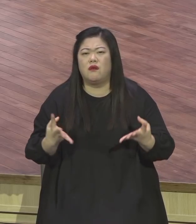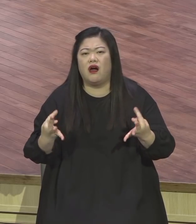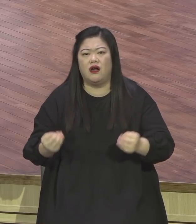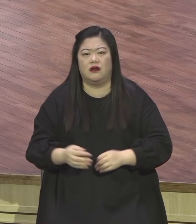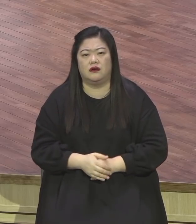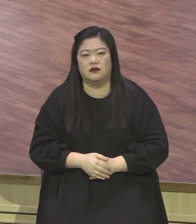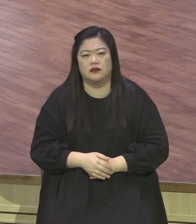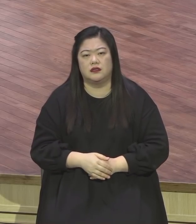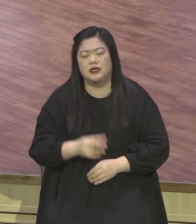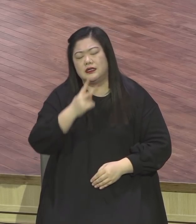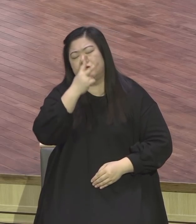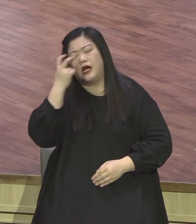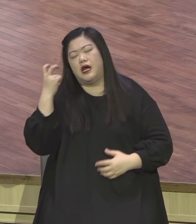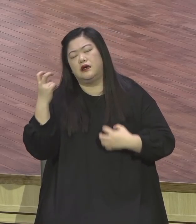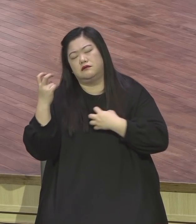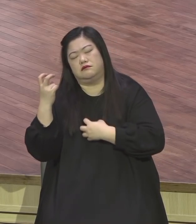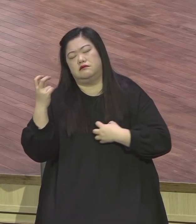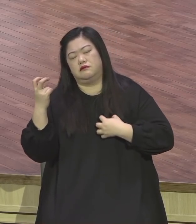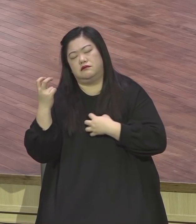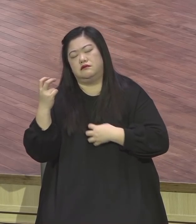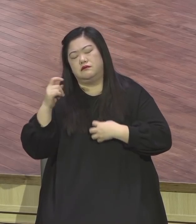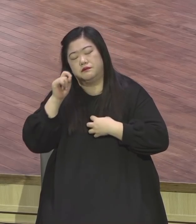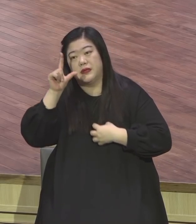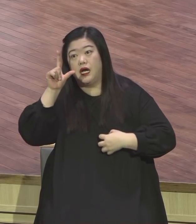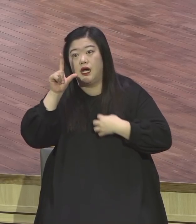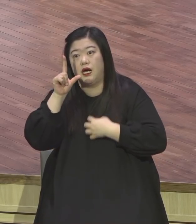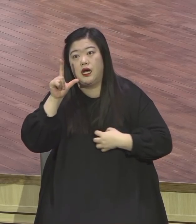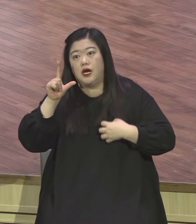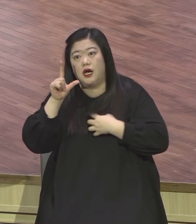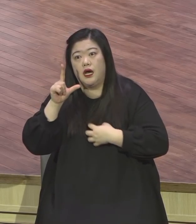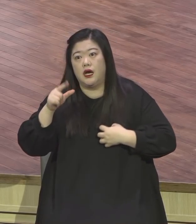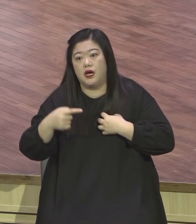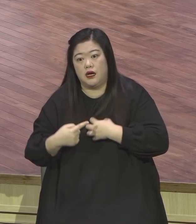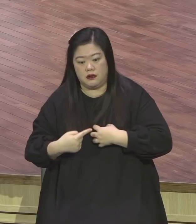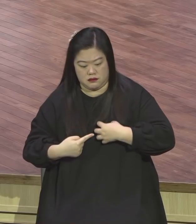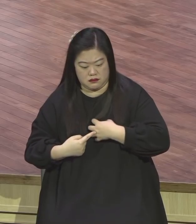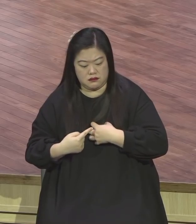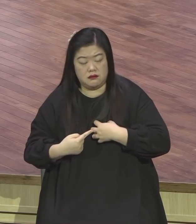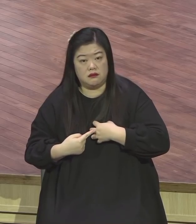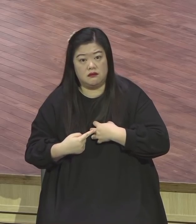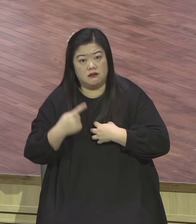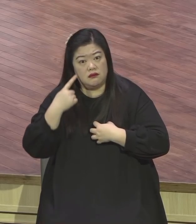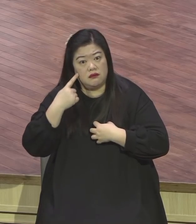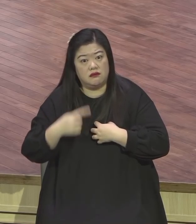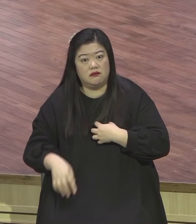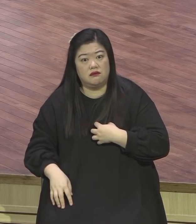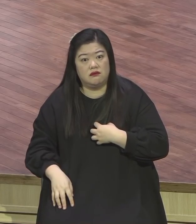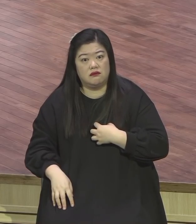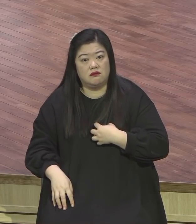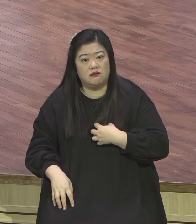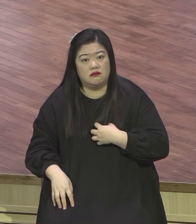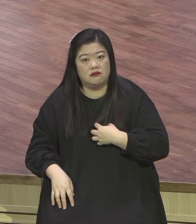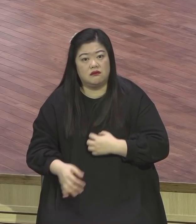사도 안 잘 때도 안 염려 뭐 하여튼 잘 때도 못해서 상관 너 염려가 붙어 염려가 아예